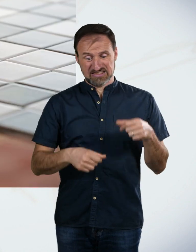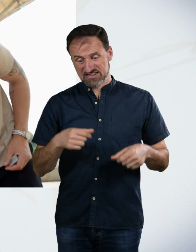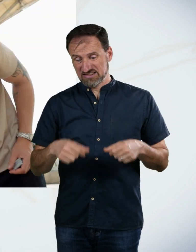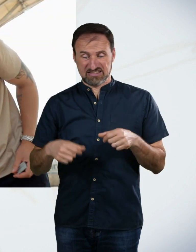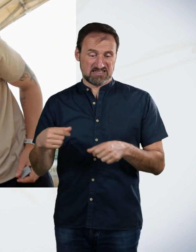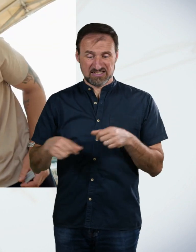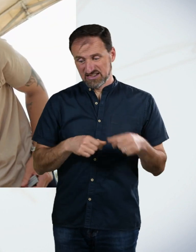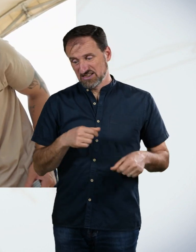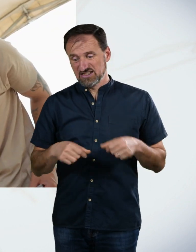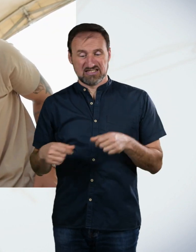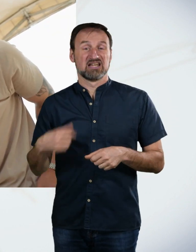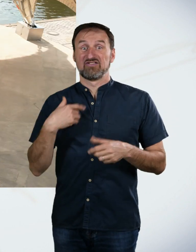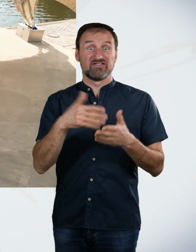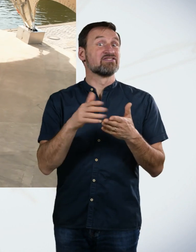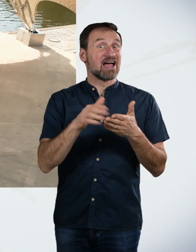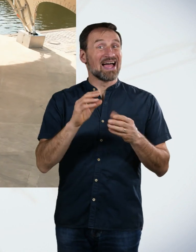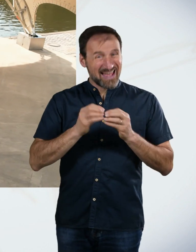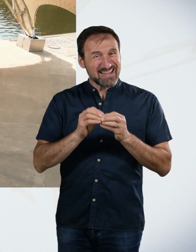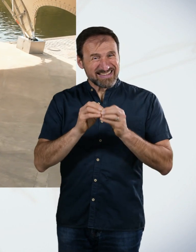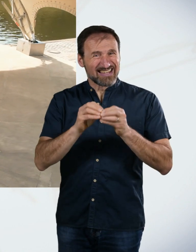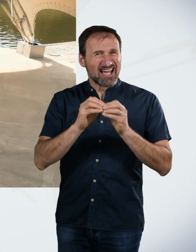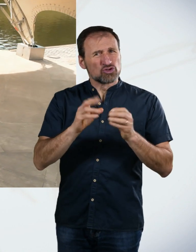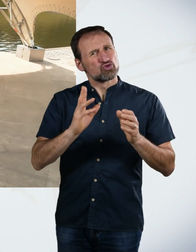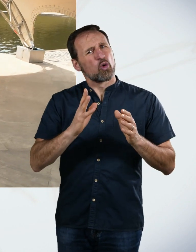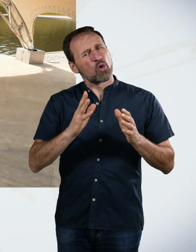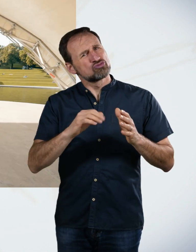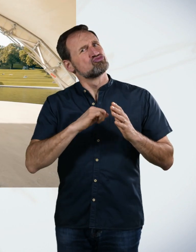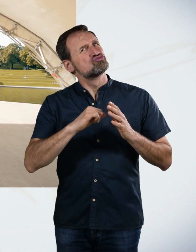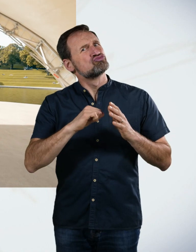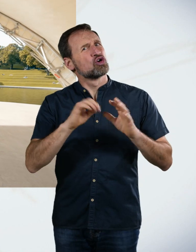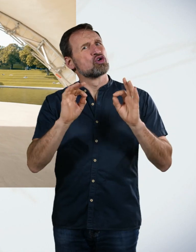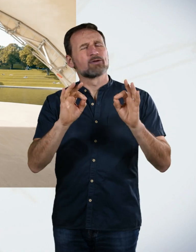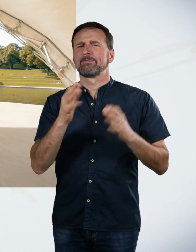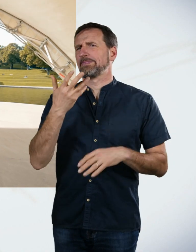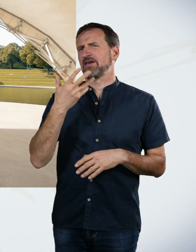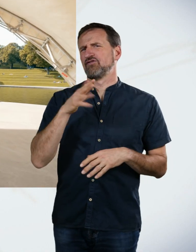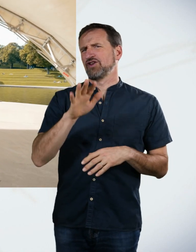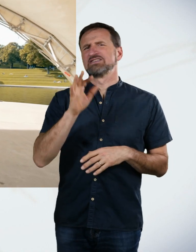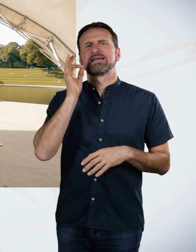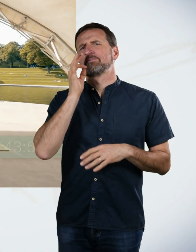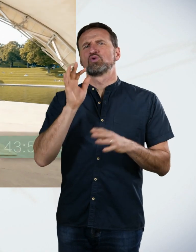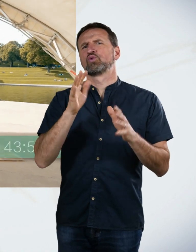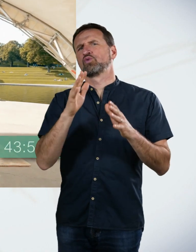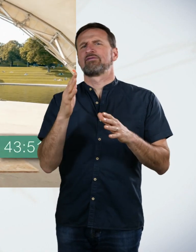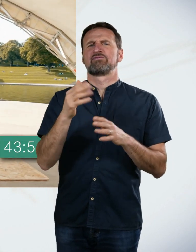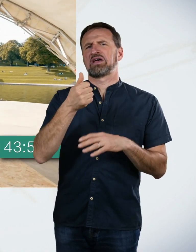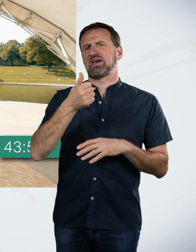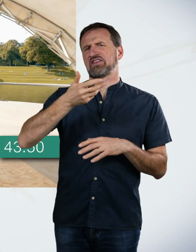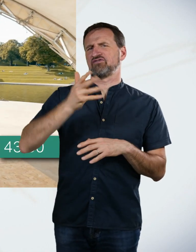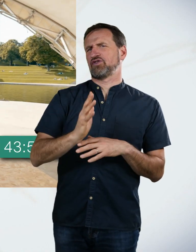recht flott. Nach ungefähr 15 Minuten hatte ich so, ich würde mal schätzen, das erste Fünftel, also die untersten Reihen lagen. Kevin, ein